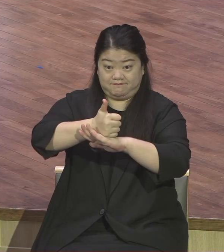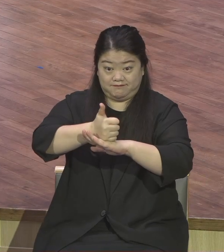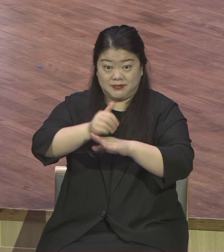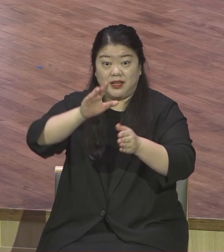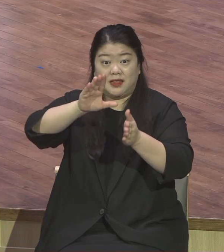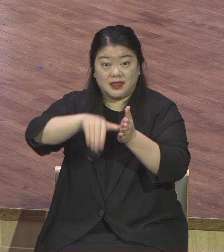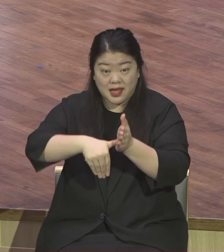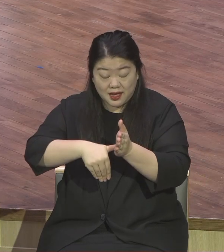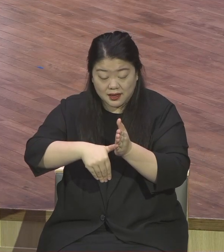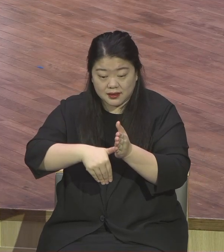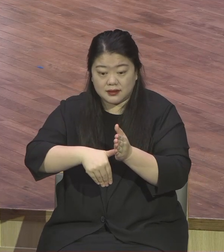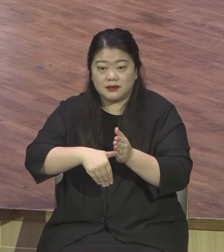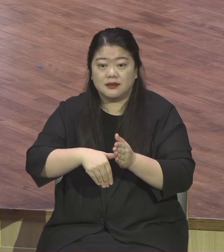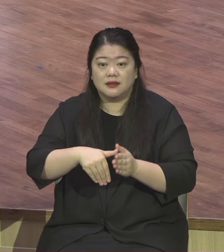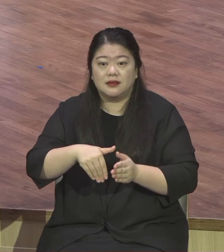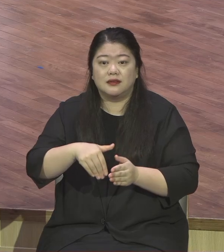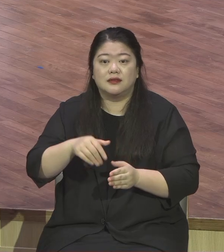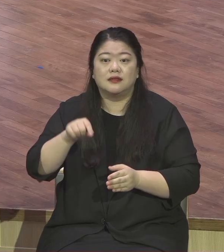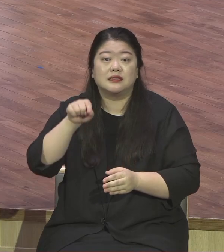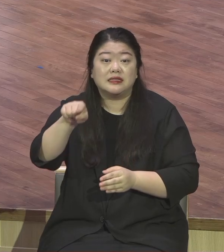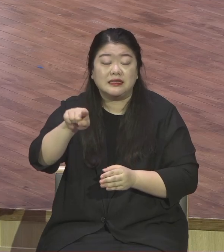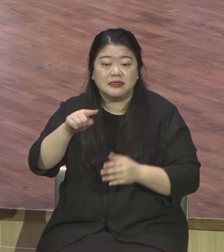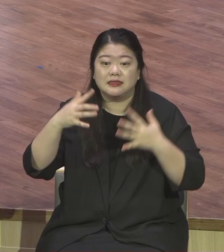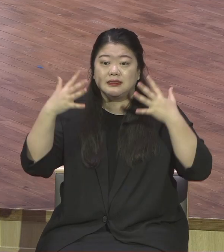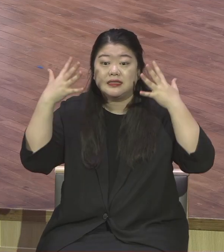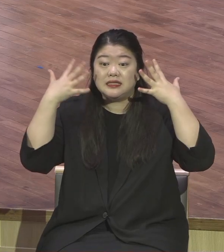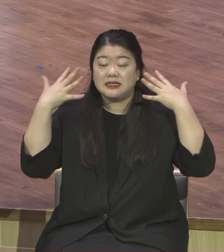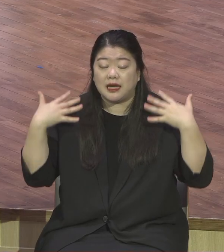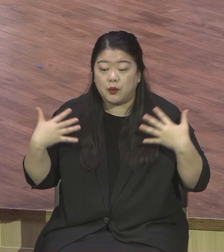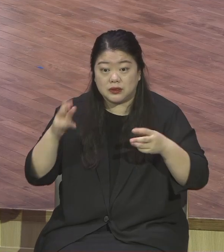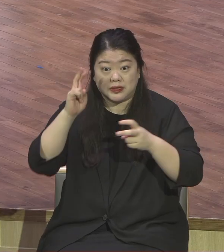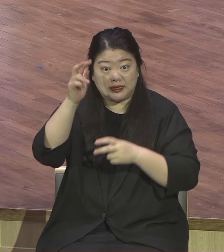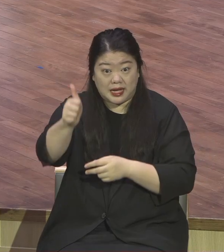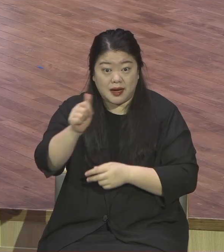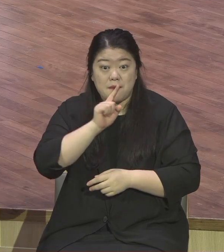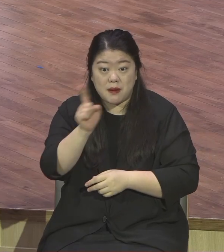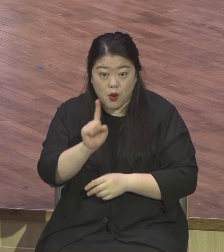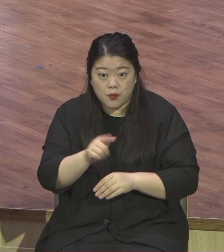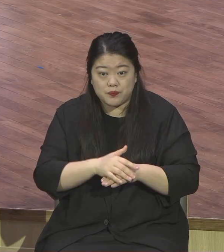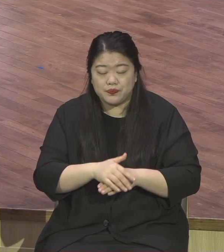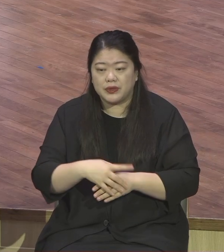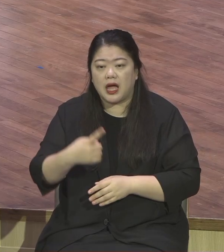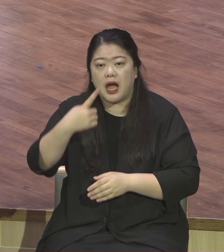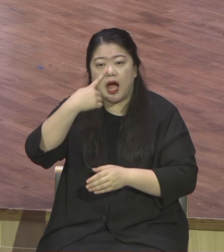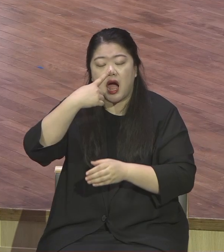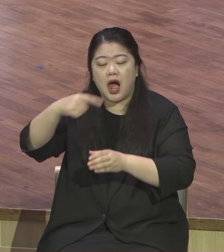리포커스 투 커피 그랬어요 리포커스 투 커피 이 무슨 말입니까